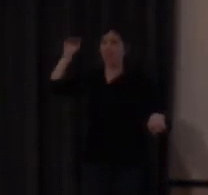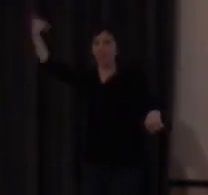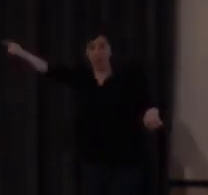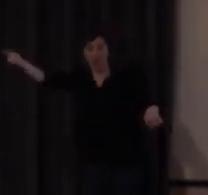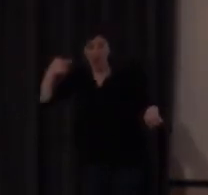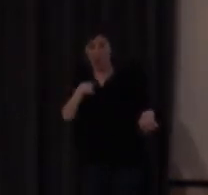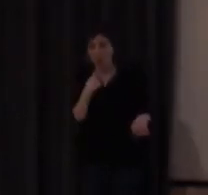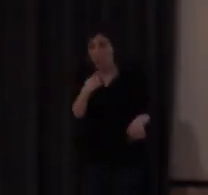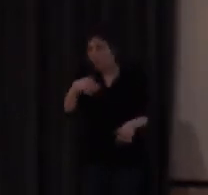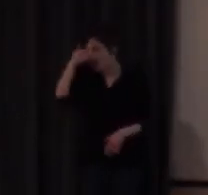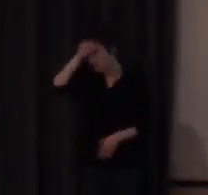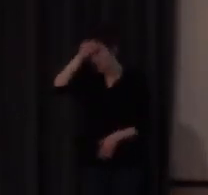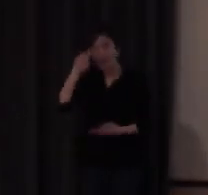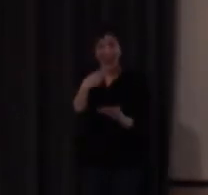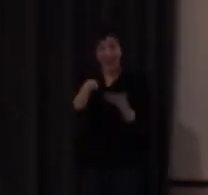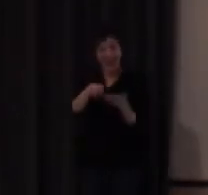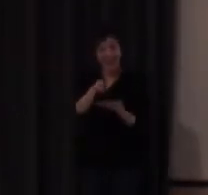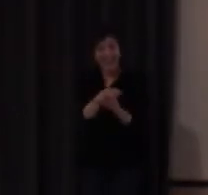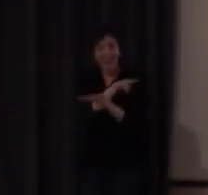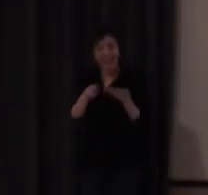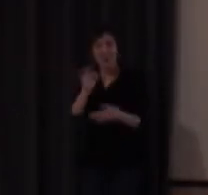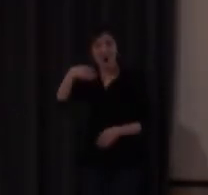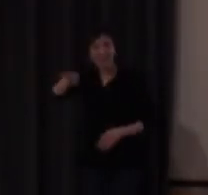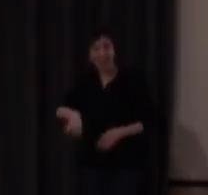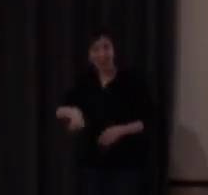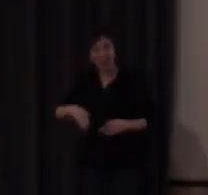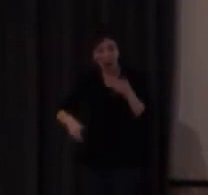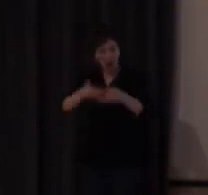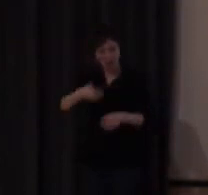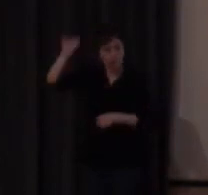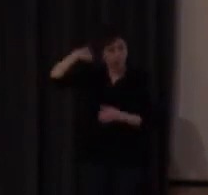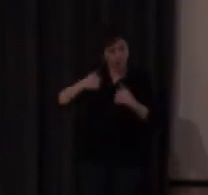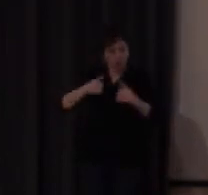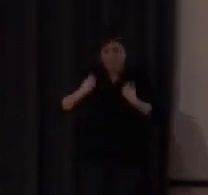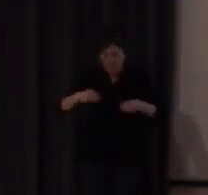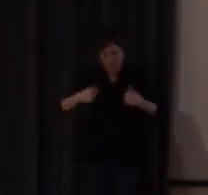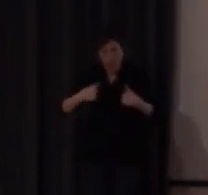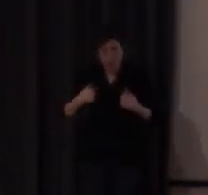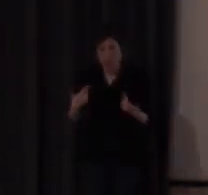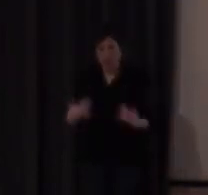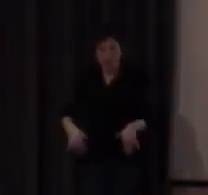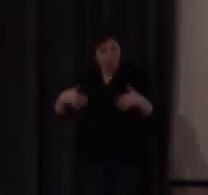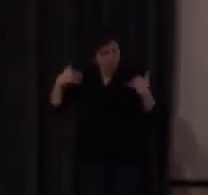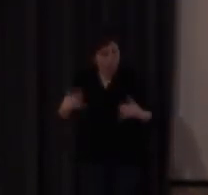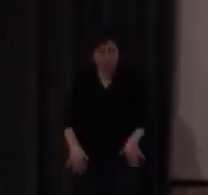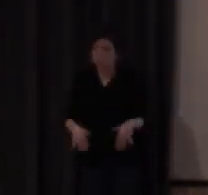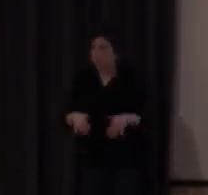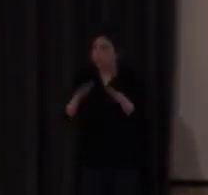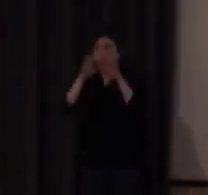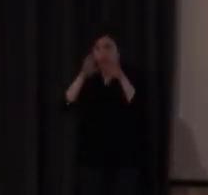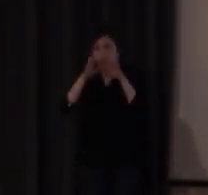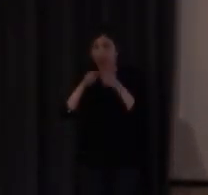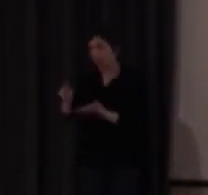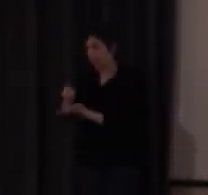costado lo mío poder llegar a leer un libro en inglés o en catalán y al principio es un aborrimen es verdad estás con el